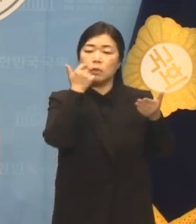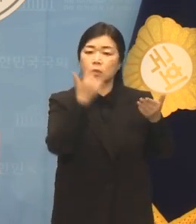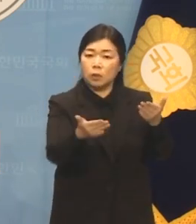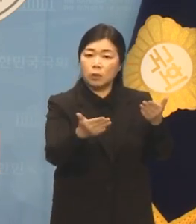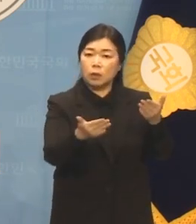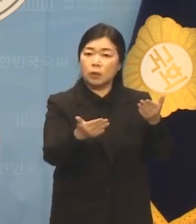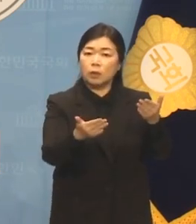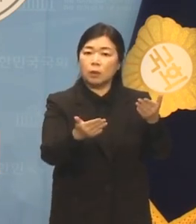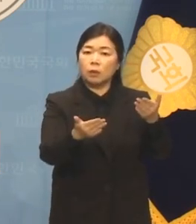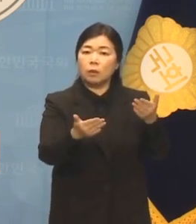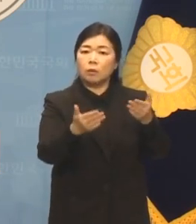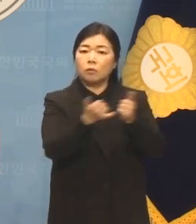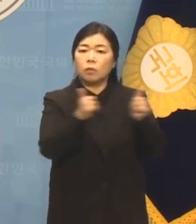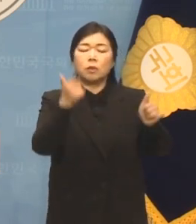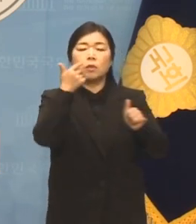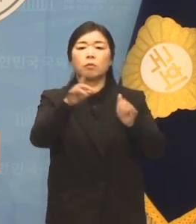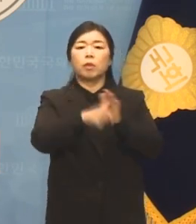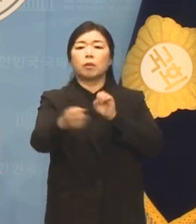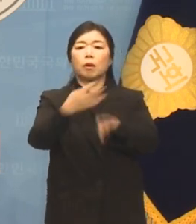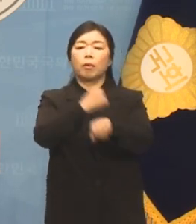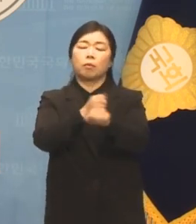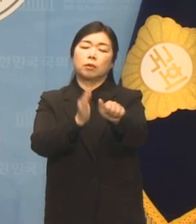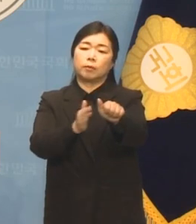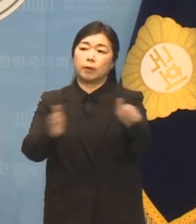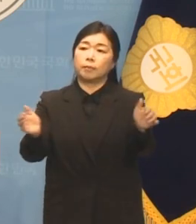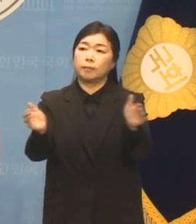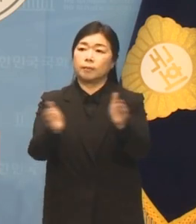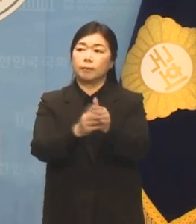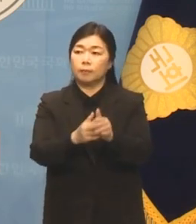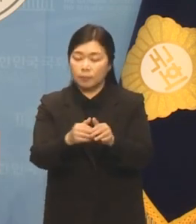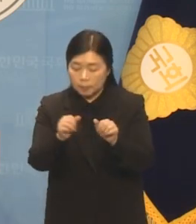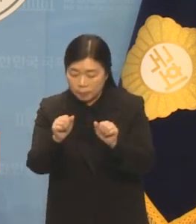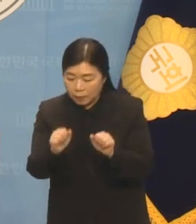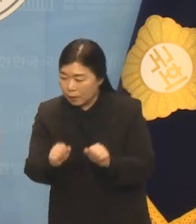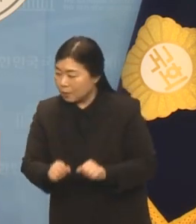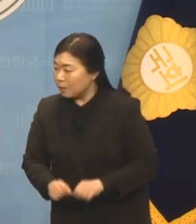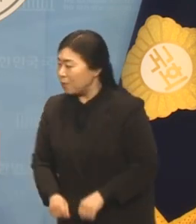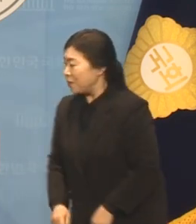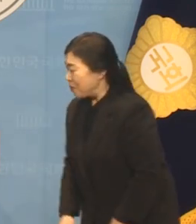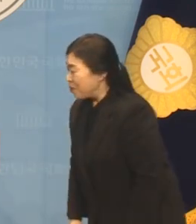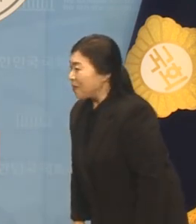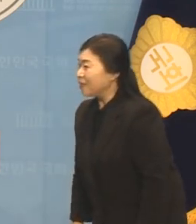질문에 답하십시오. 이상입니다. 수고하셨습니다.